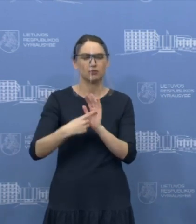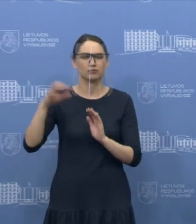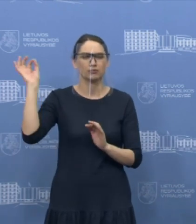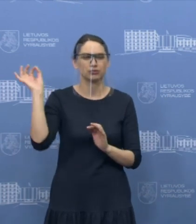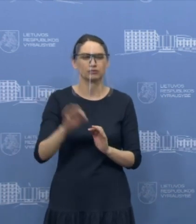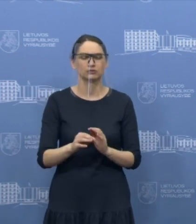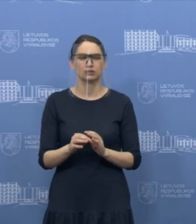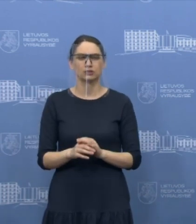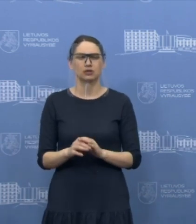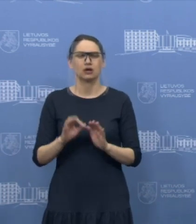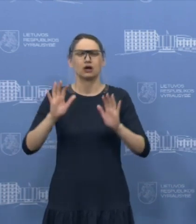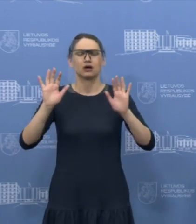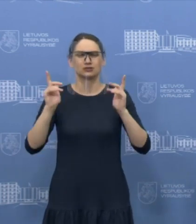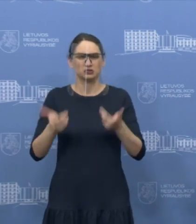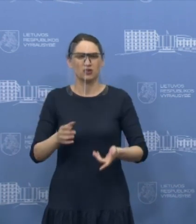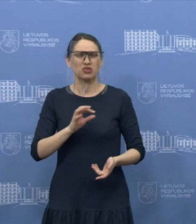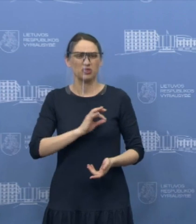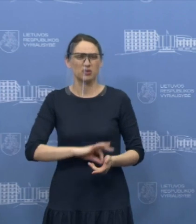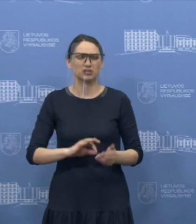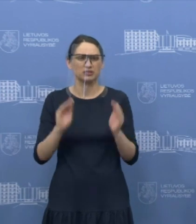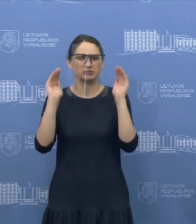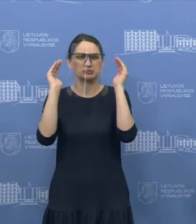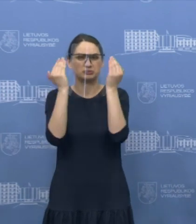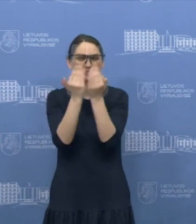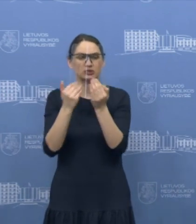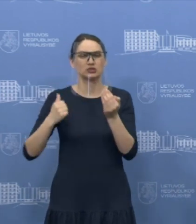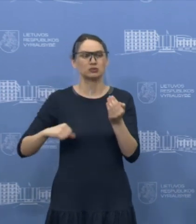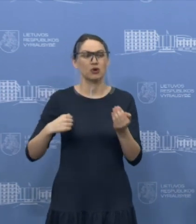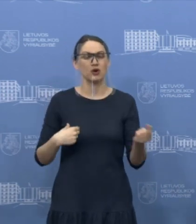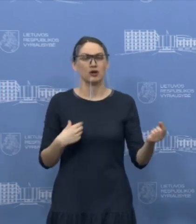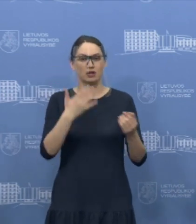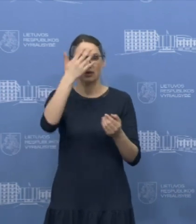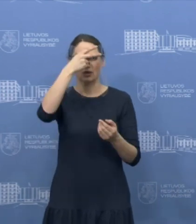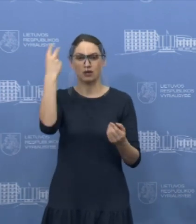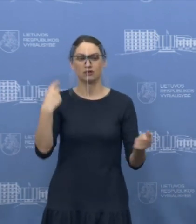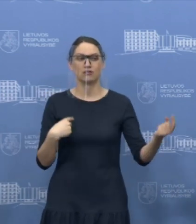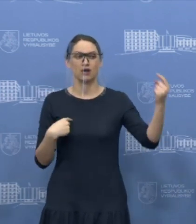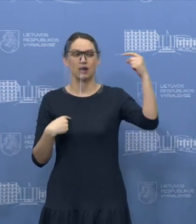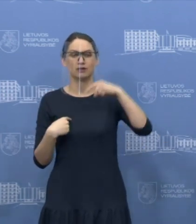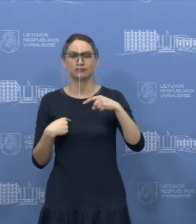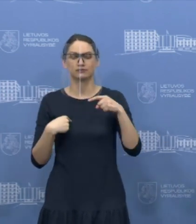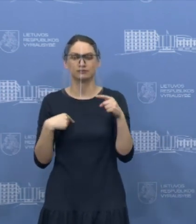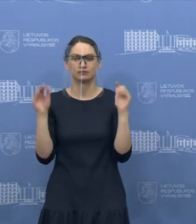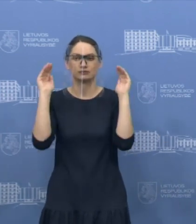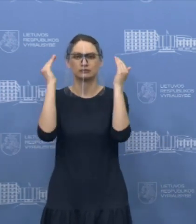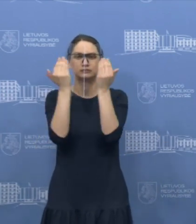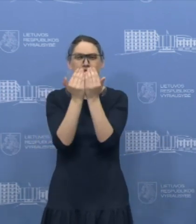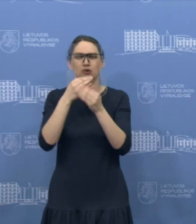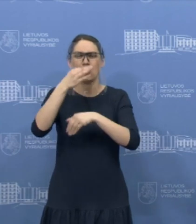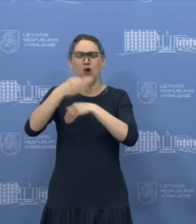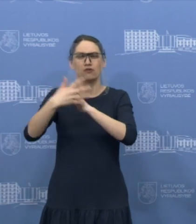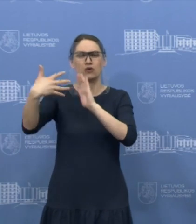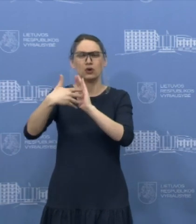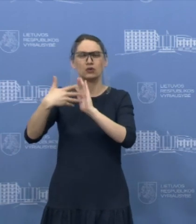praktiškai veikia savizoliacijos režimas. Nuo to, kai žmogus atvyksta iki to, kaip savizoliuojasi ir kas ir kaip kontroliuoja šį procesą.